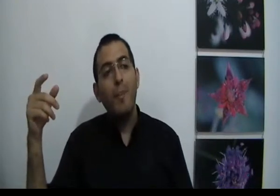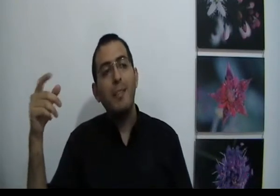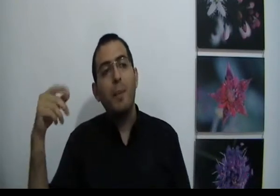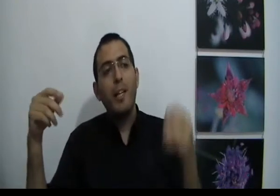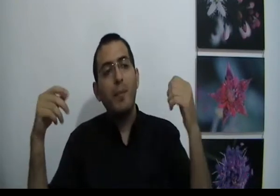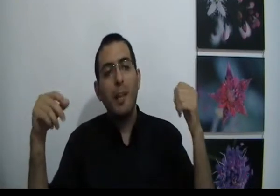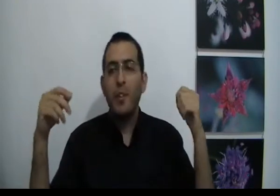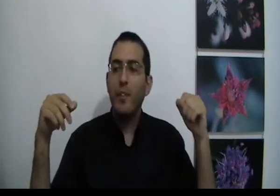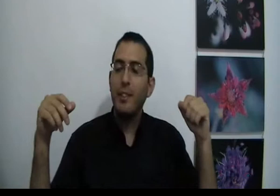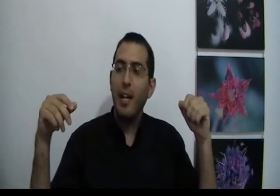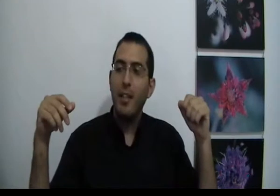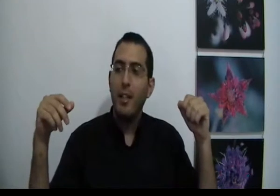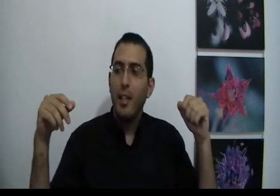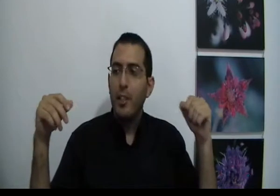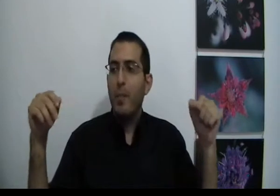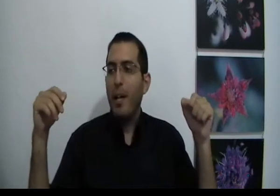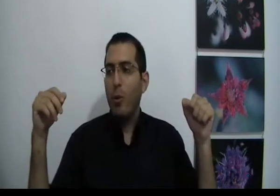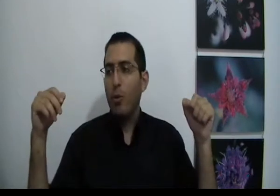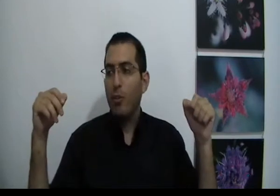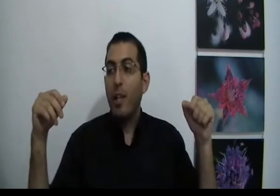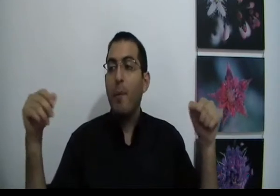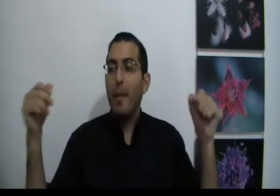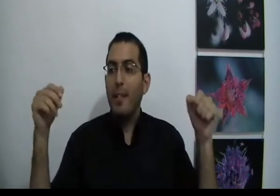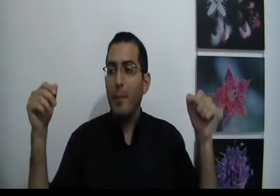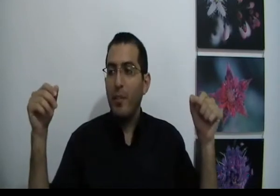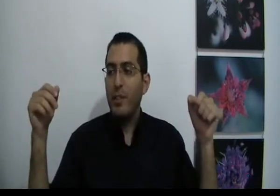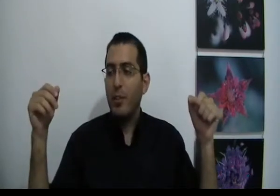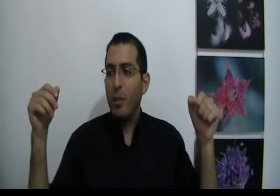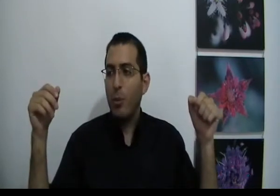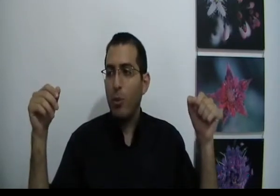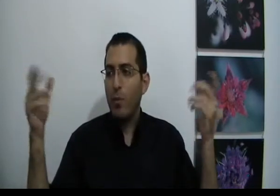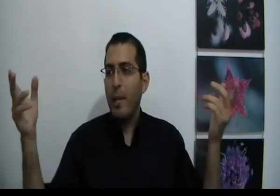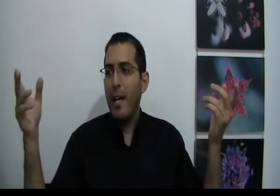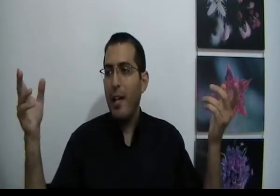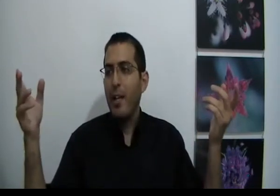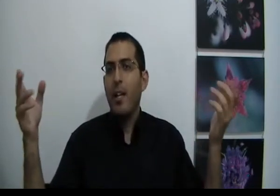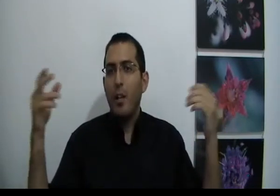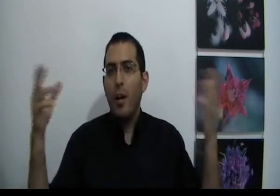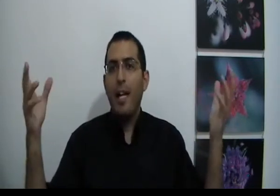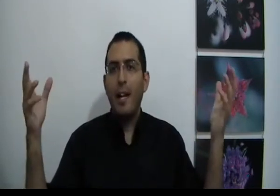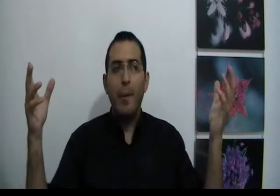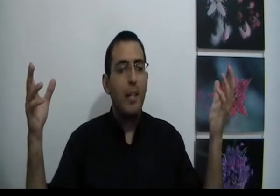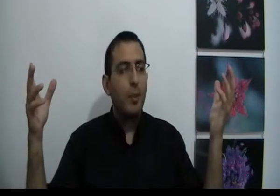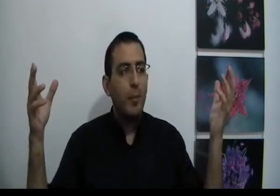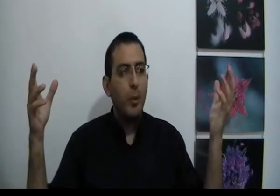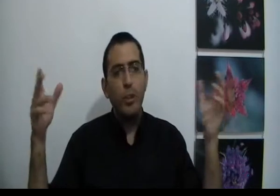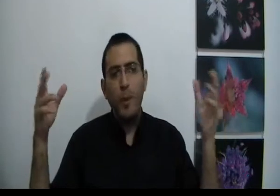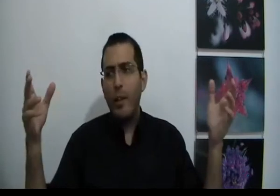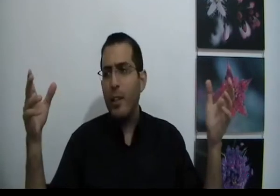מספיק נמצא בתפיסה שבה הכל טוב, כי אם באמת הייתה בתפיסה של הכל טוב ומלה לא היה לך בה להתמודד עם הקושי אמרו, אוקיי, יש